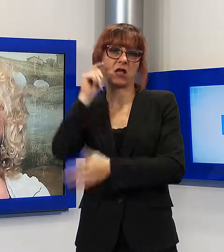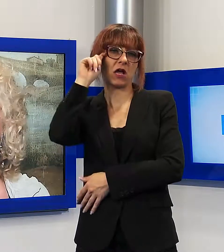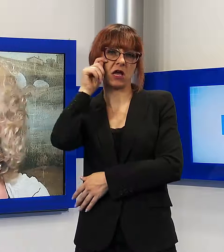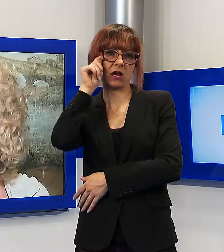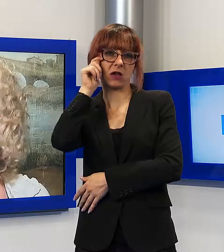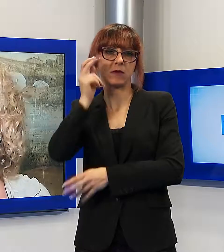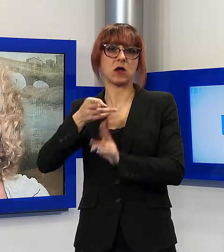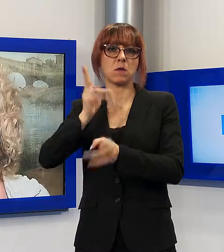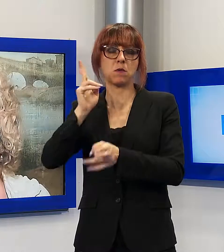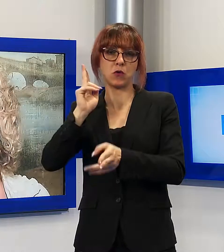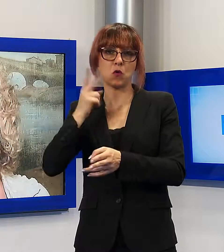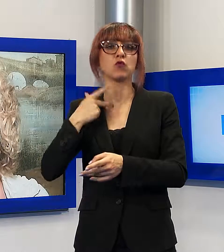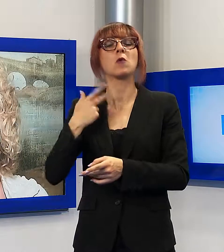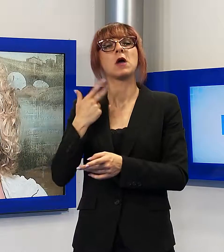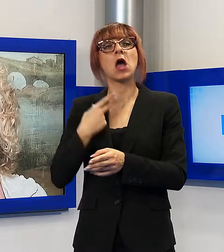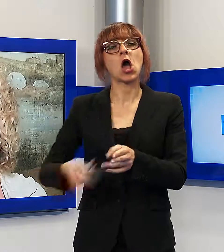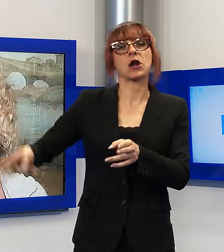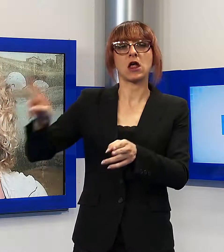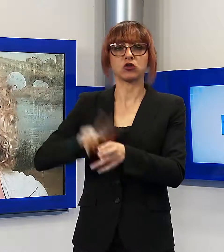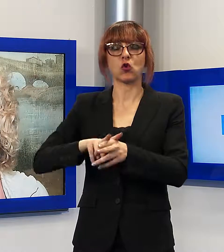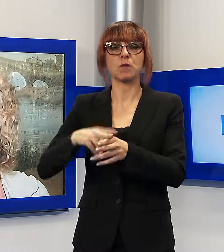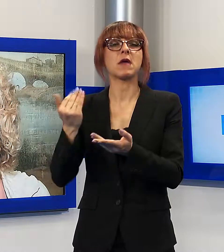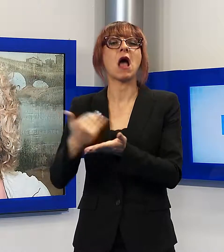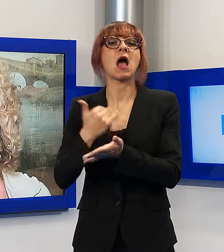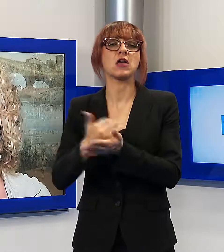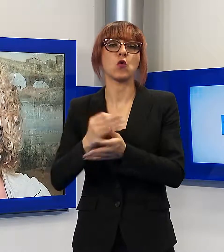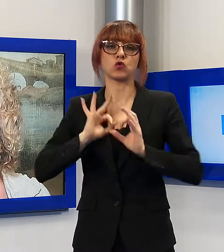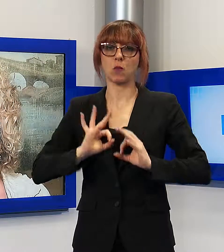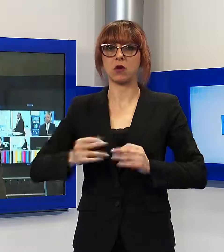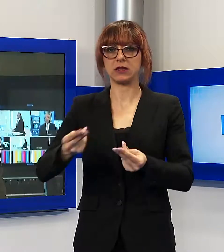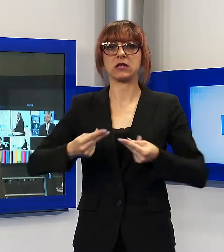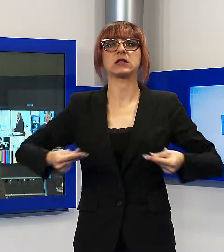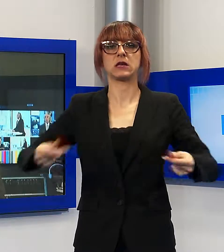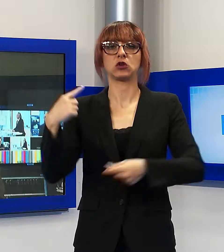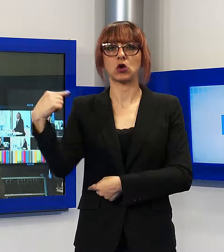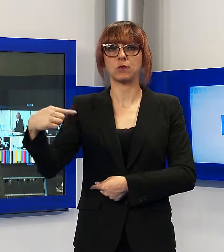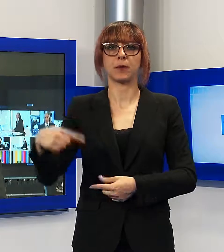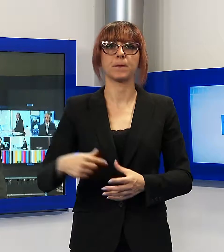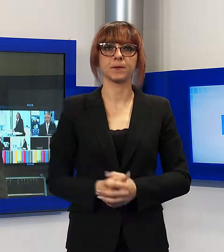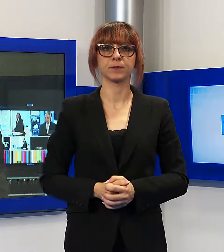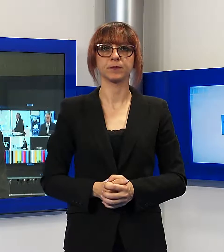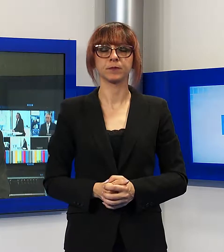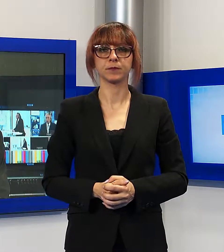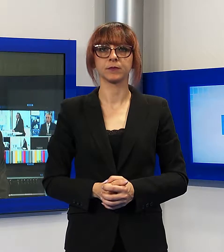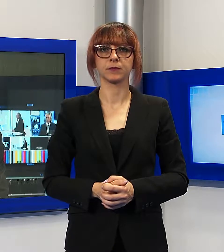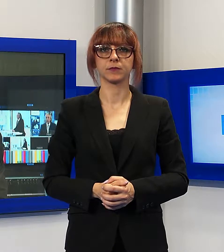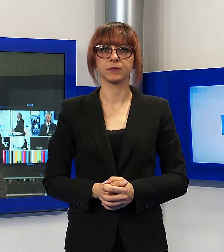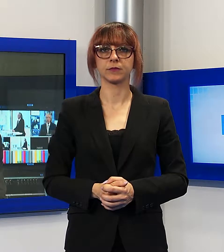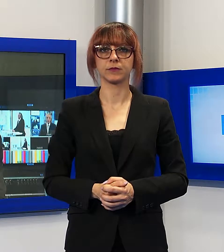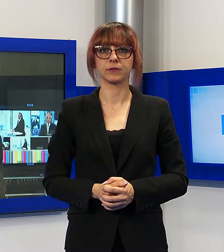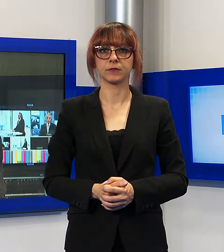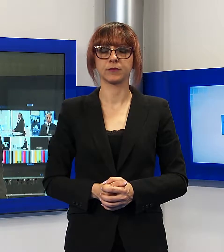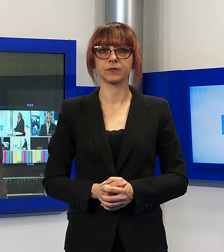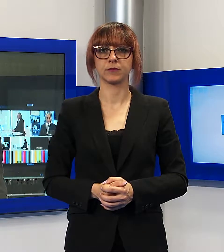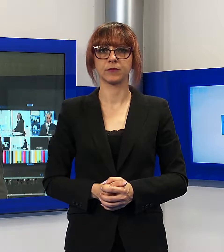farà l'effetto moltiplicatore della presenza delle forze di polizia sul territorio. A seguito di una indagine